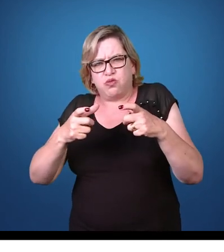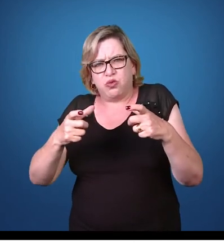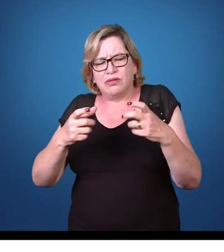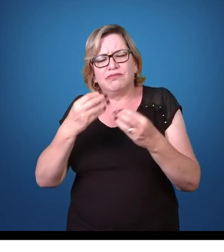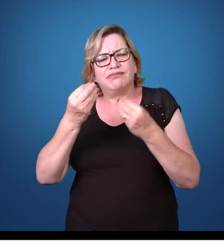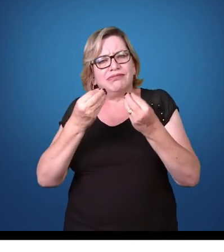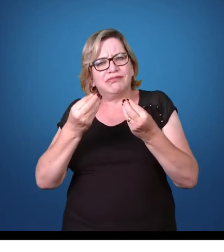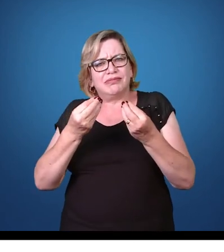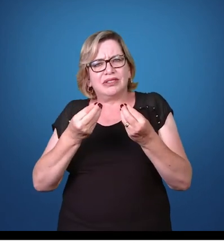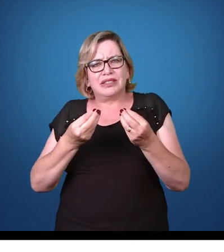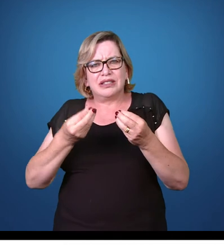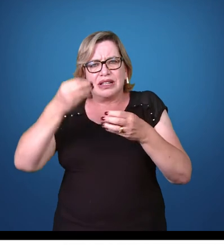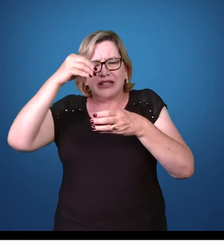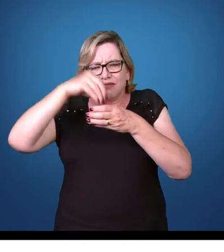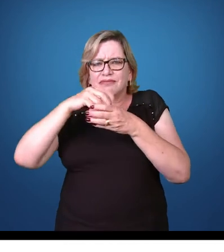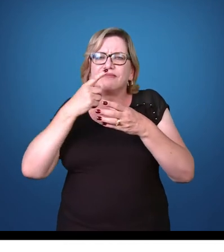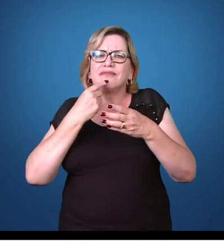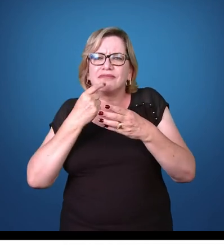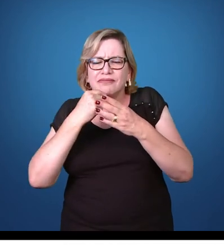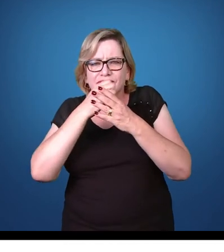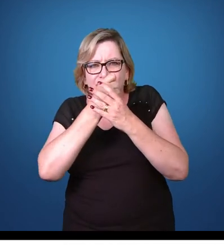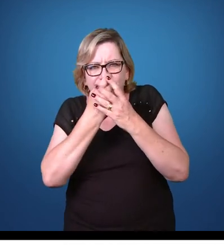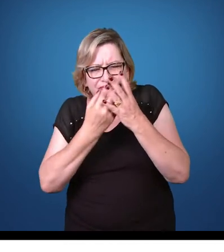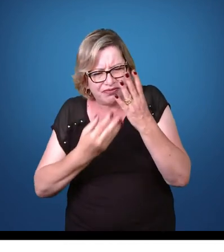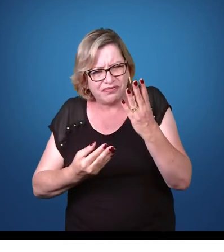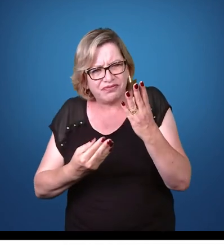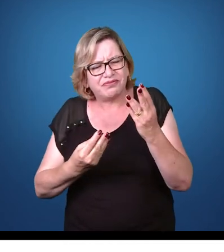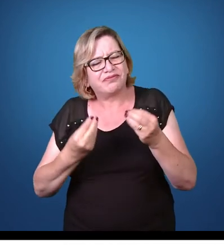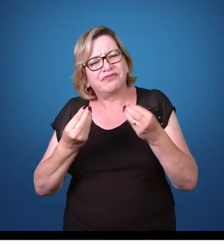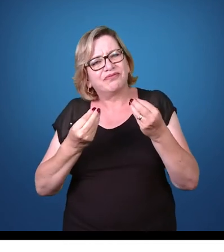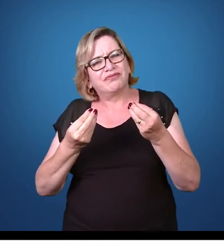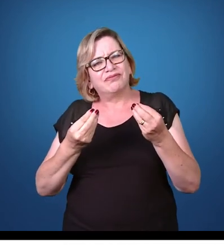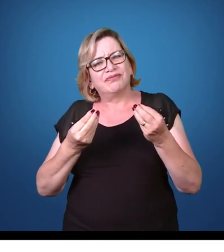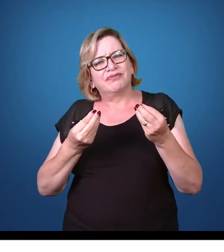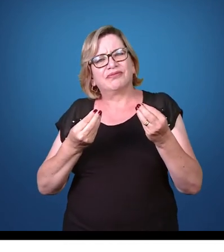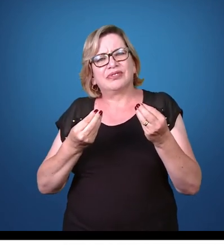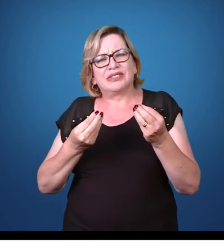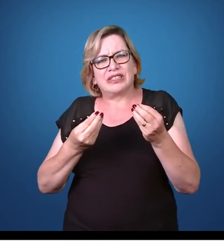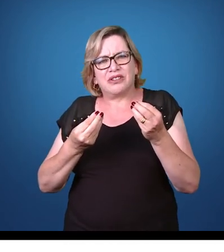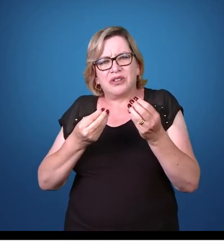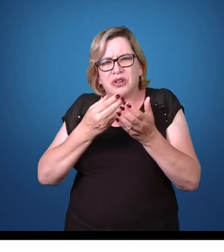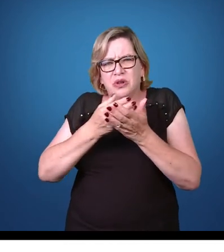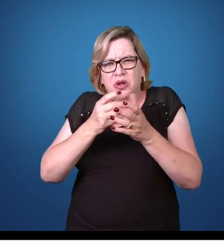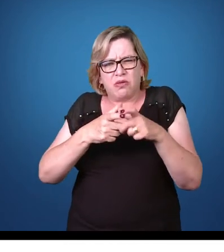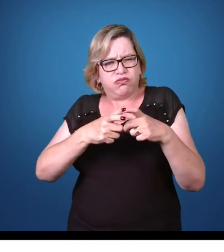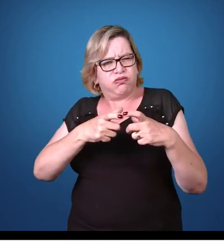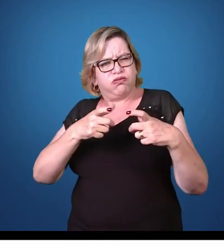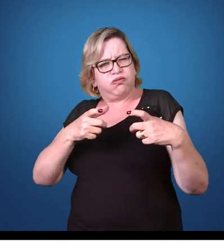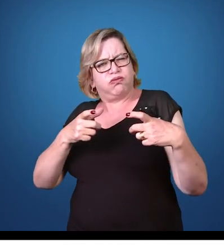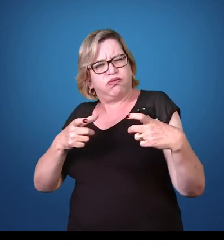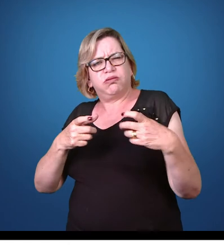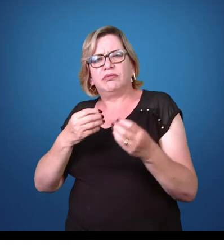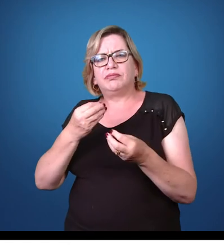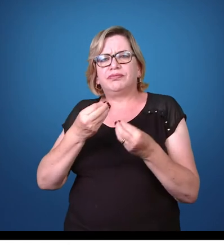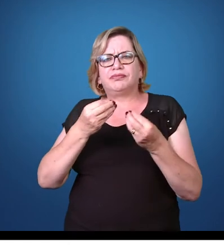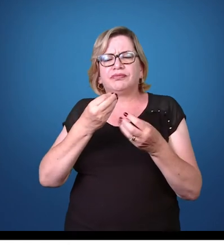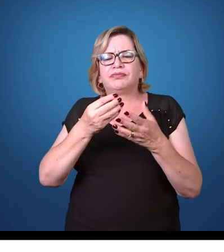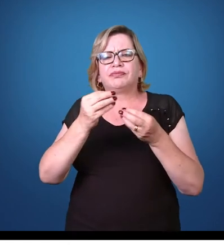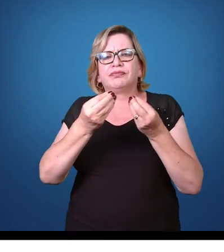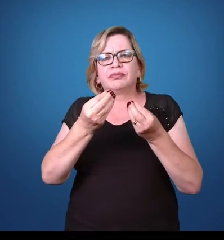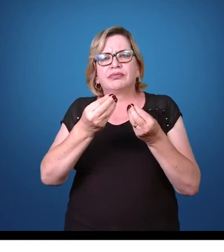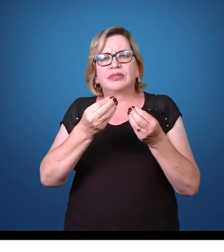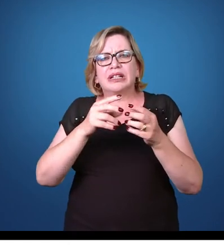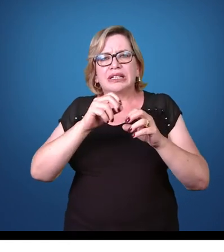trofosoítas eles entram nas células sanguíneas, se replicam dentro das células sanguíneas